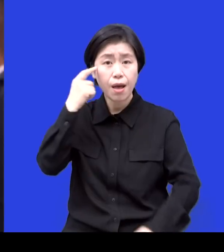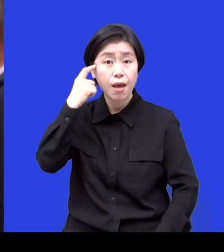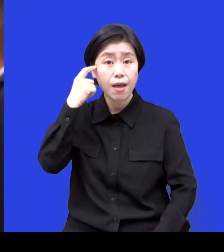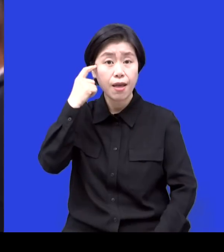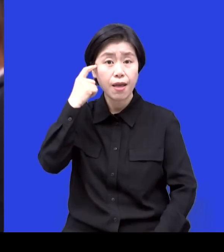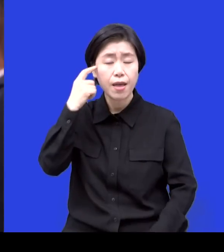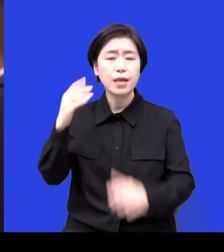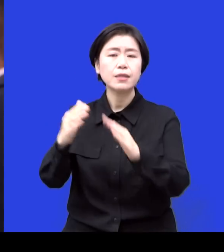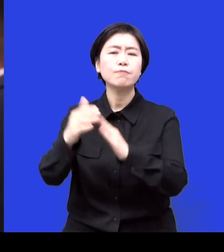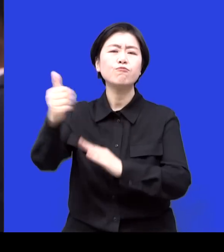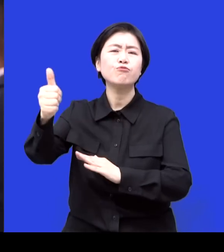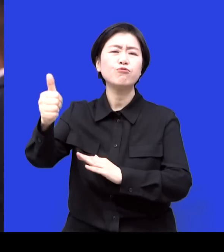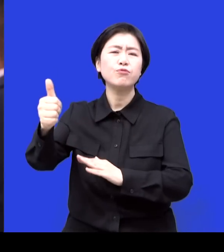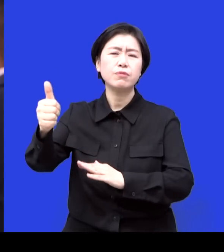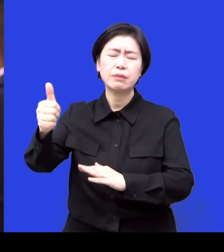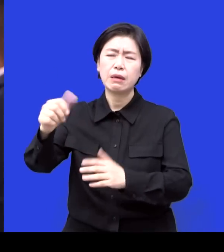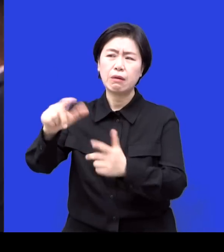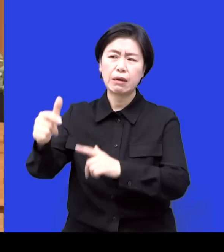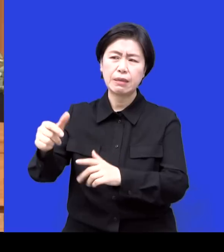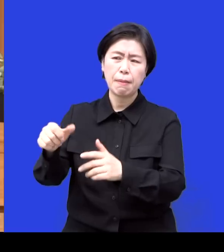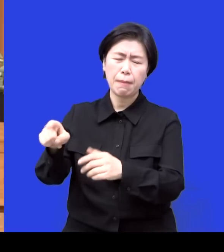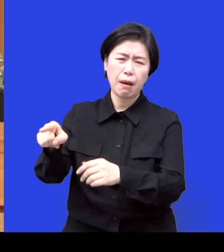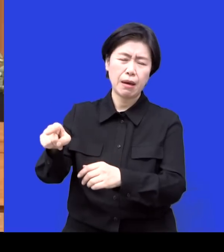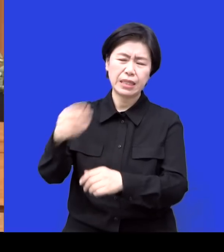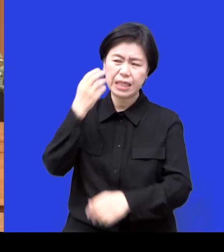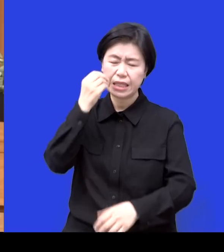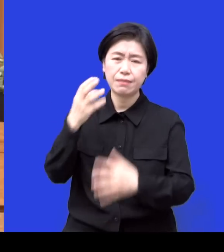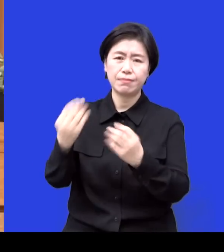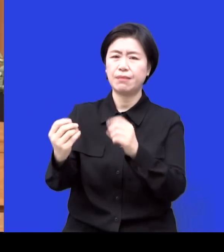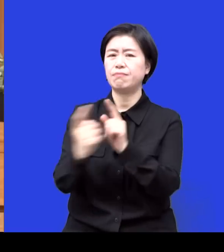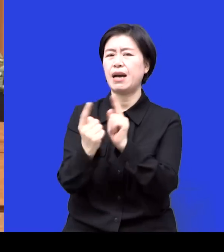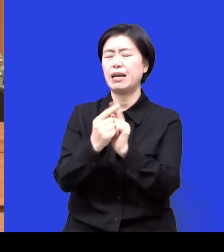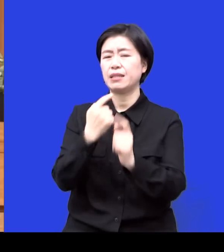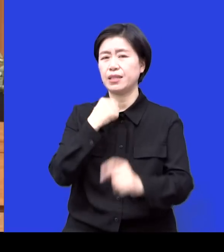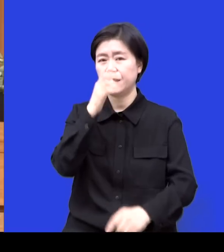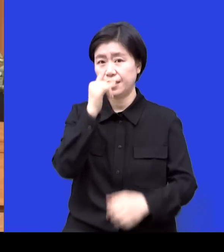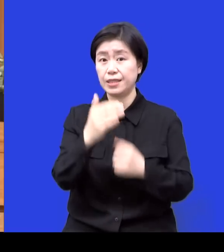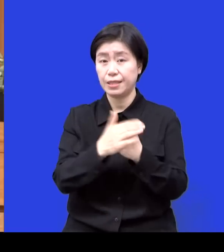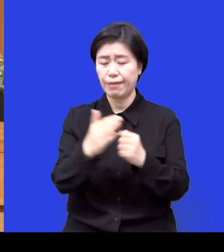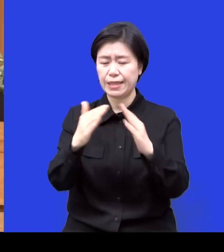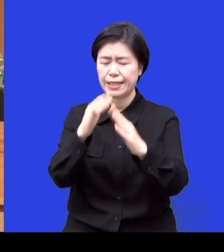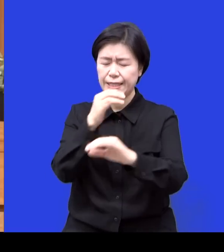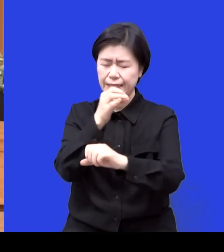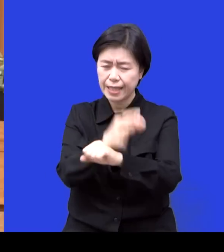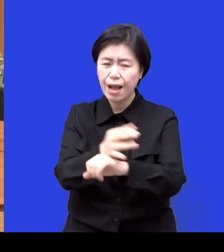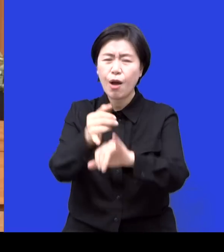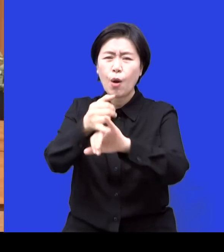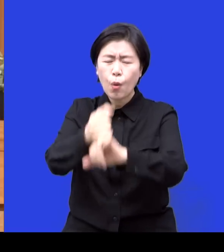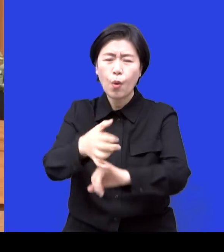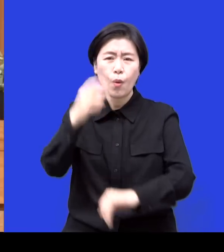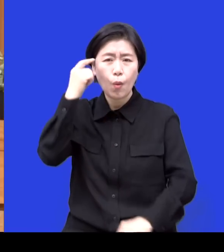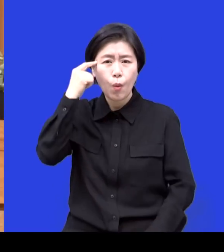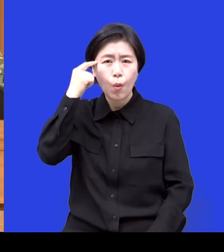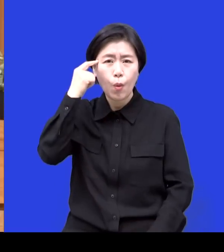없으면 서럽거든요. 막 천대 당하고 그런데 그런 것까지 참 같이 동봉하면 더 할 거 아니냐 이거 좀 속상하잖아요.